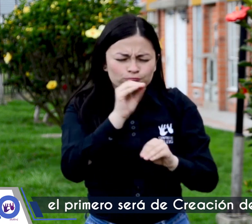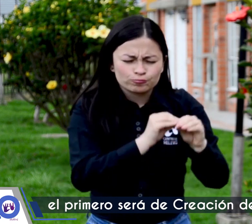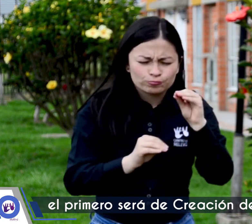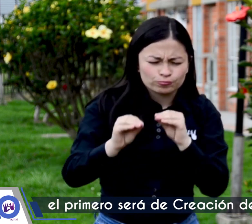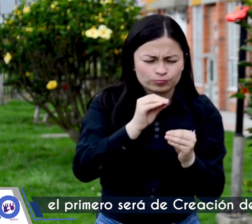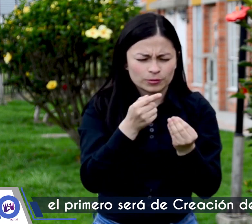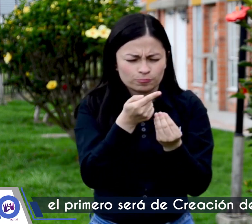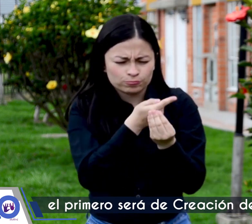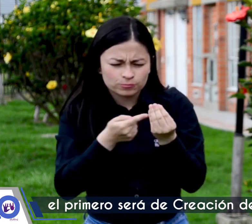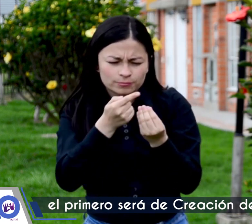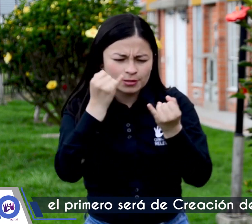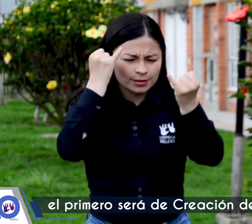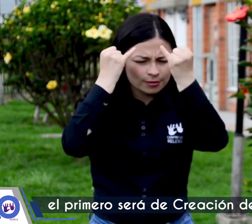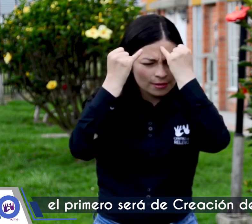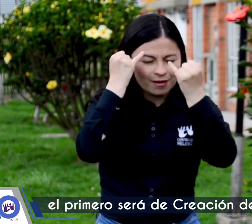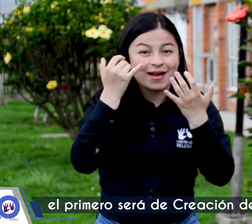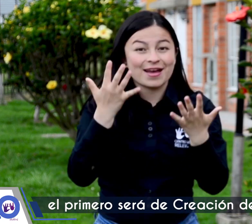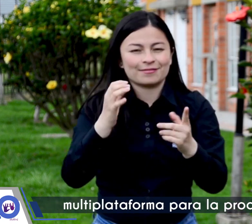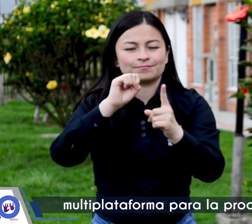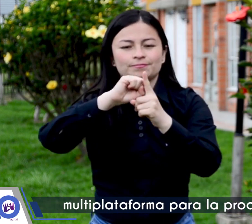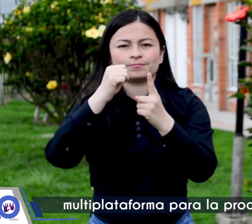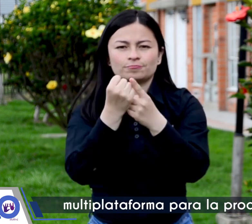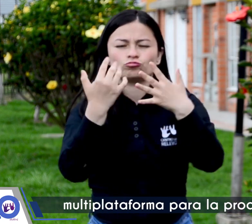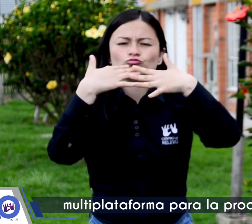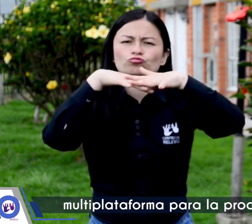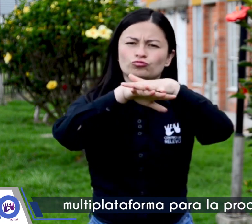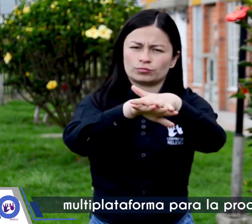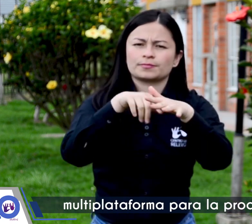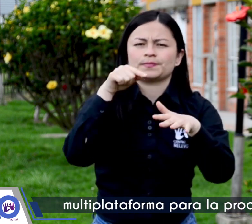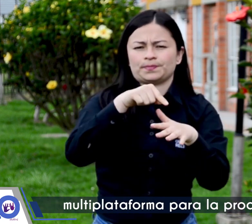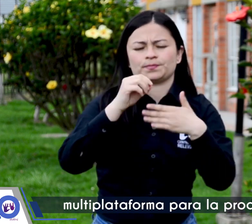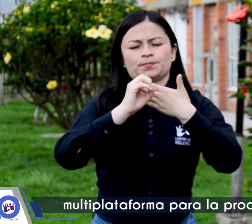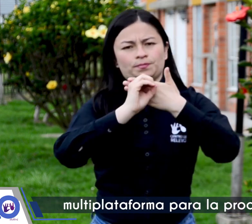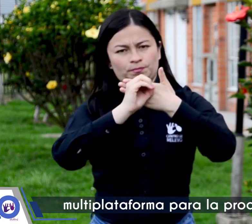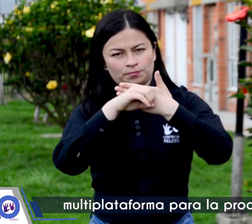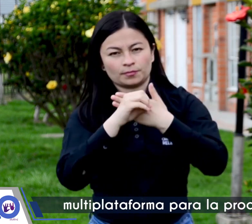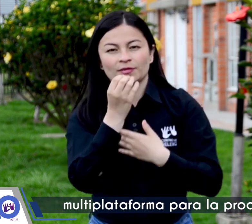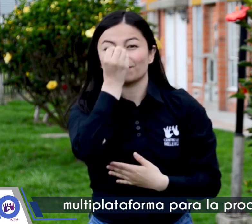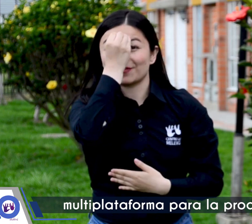primero será de creación de contenidos multiplataforma para la productividad.